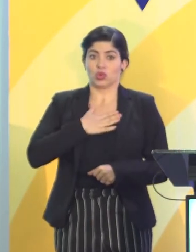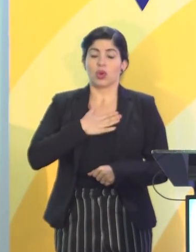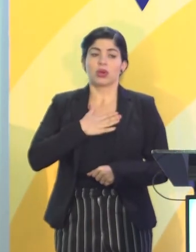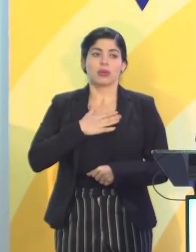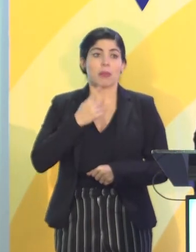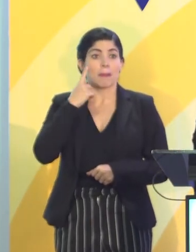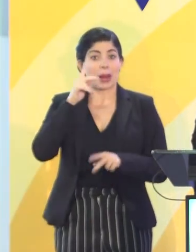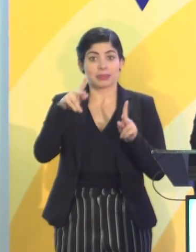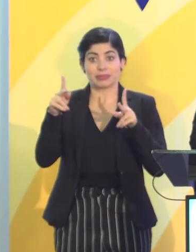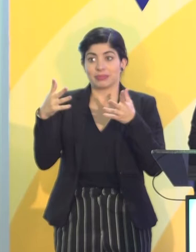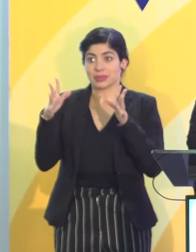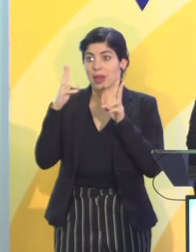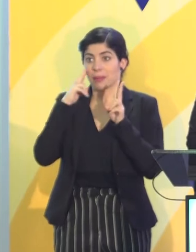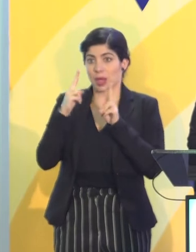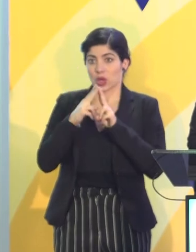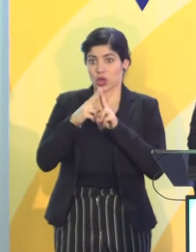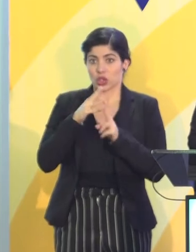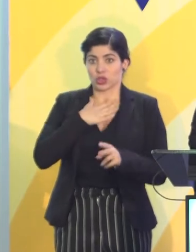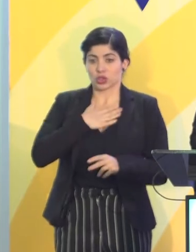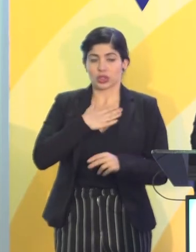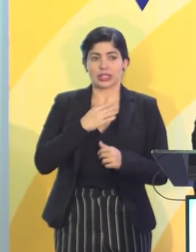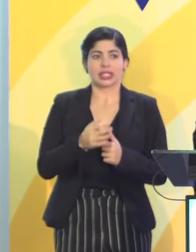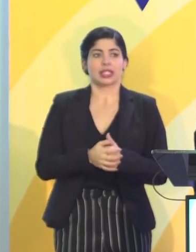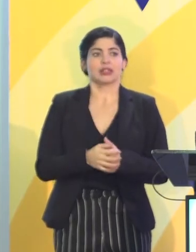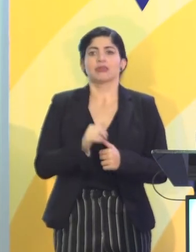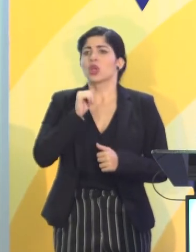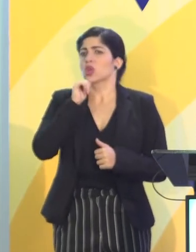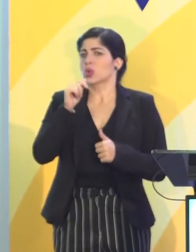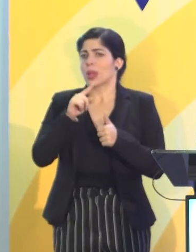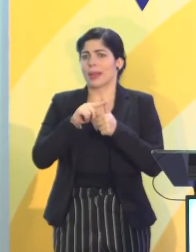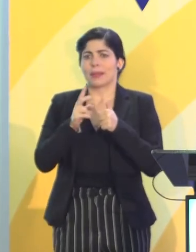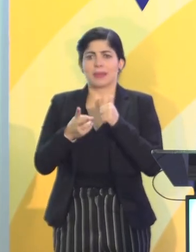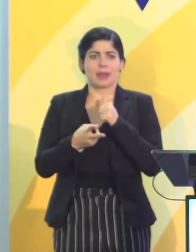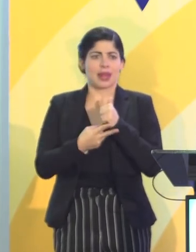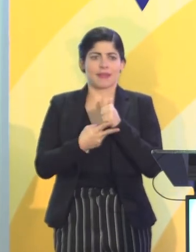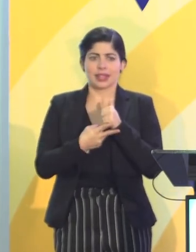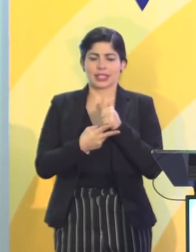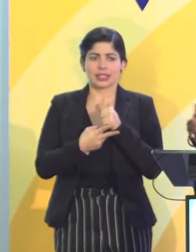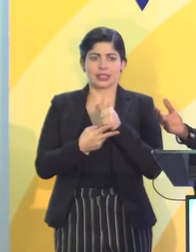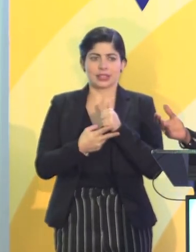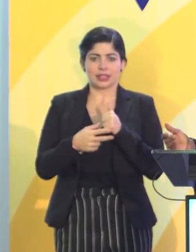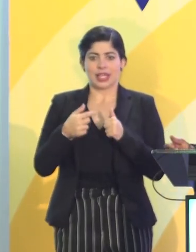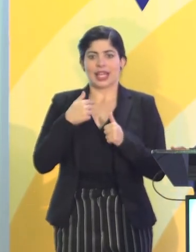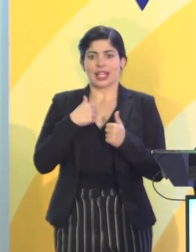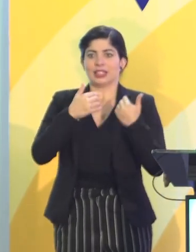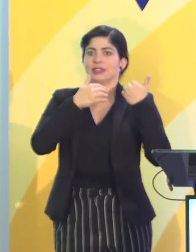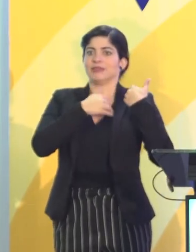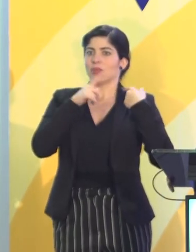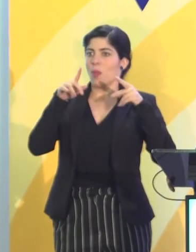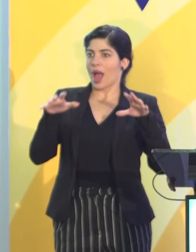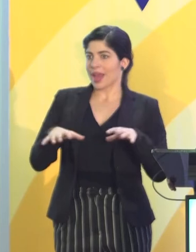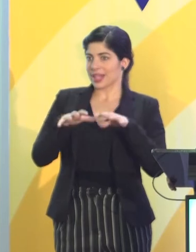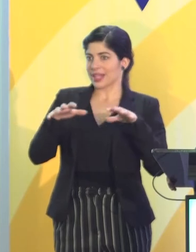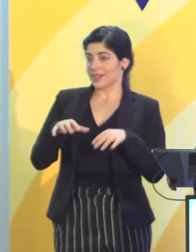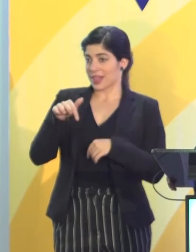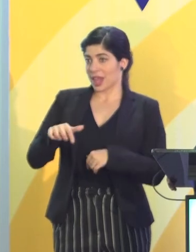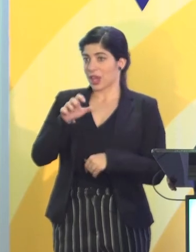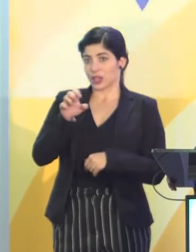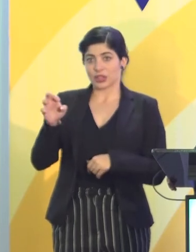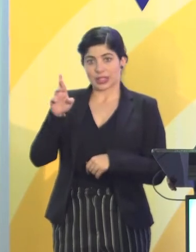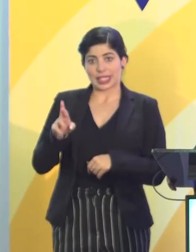para quienes me conocen, no es la primera vez que soy anfitriona de una actividad en Costa Rica.